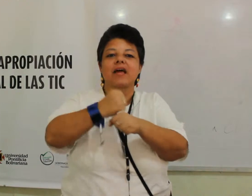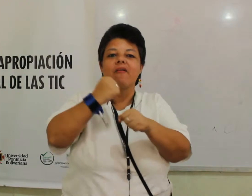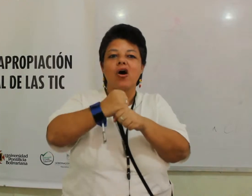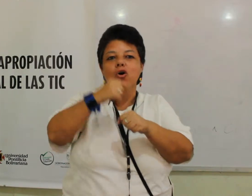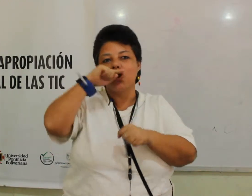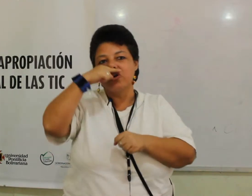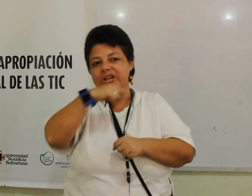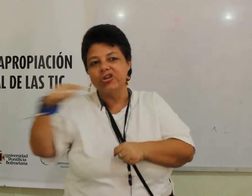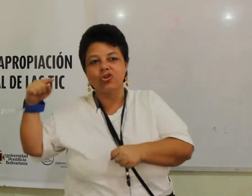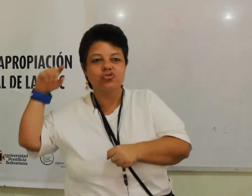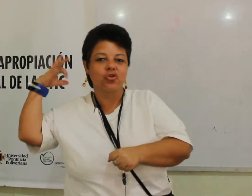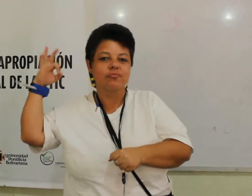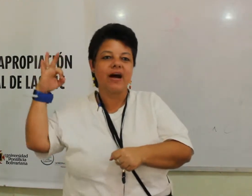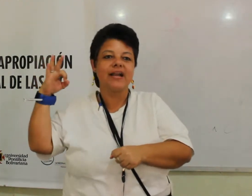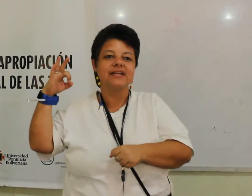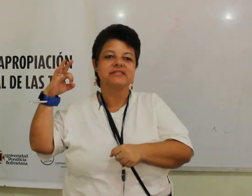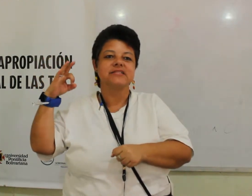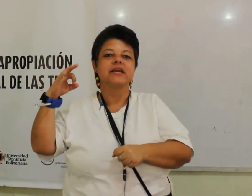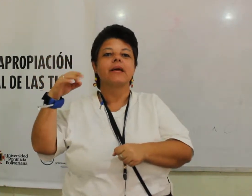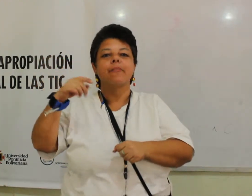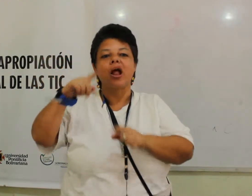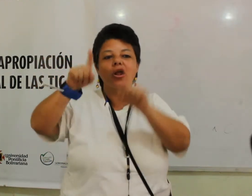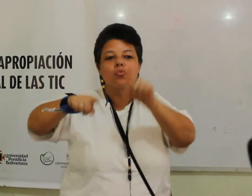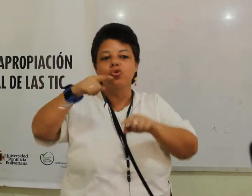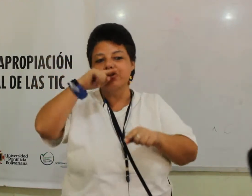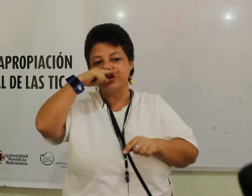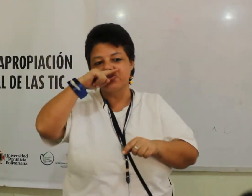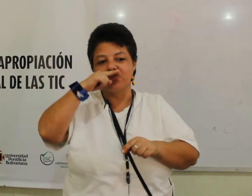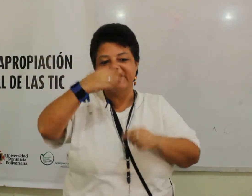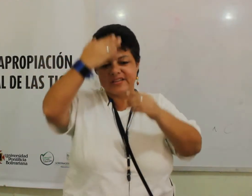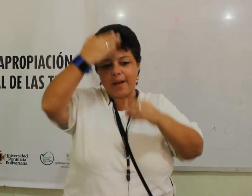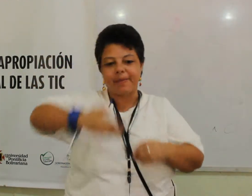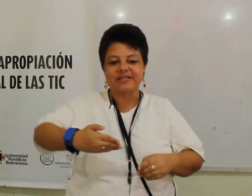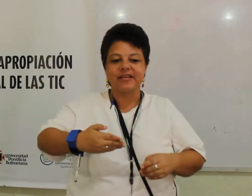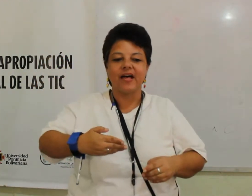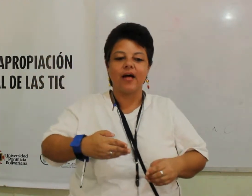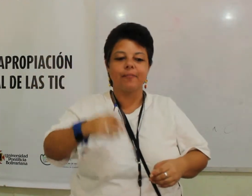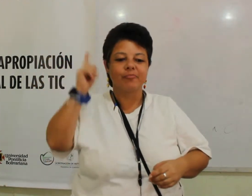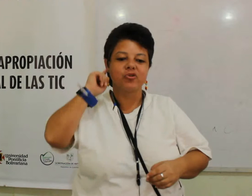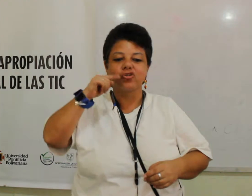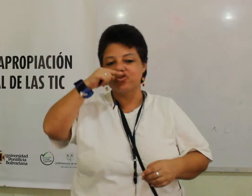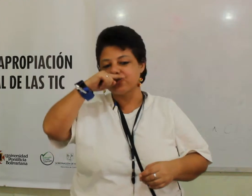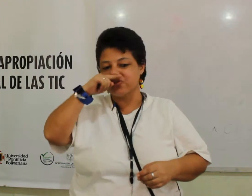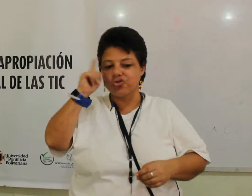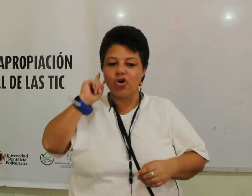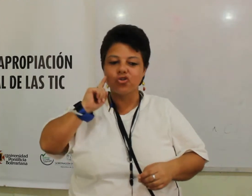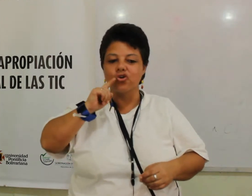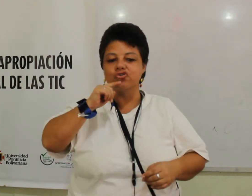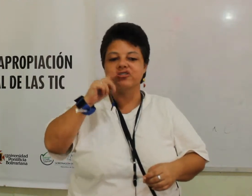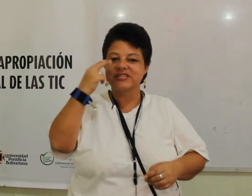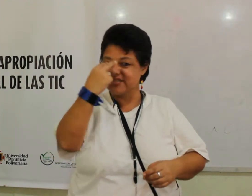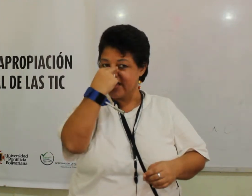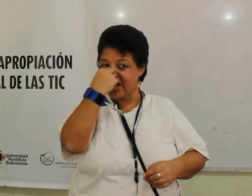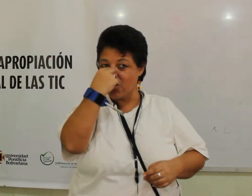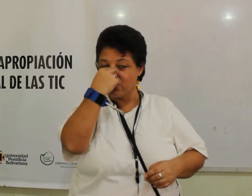Trabajo con los niños normales, con los niños con discapacidad, con los niños sordos, ciegos.